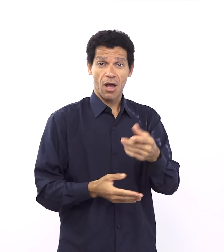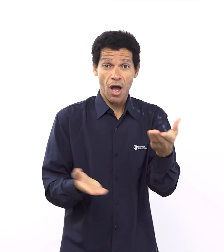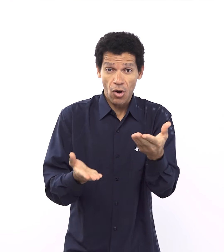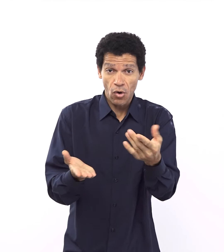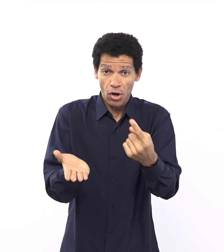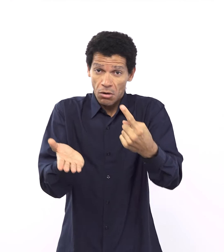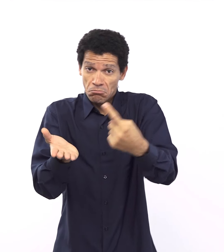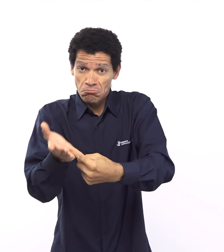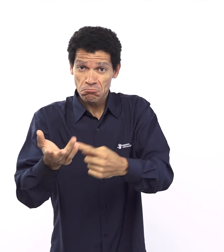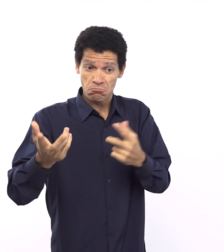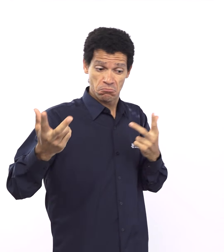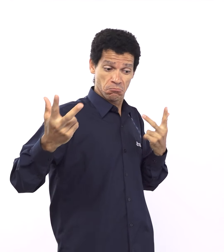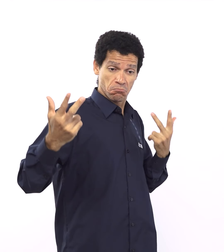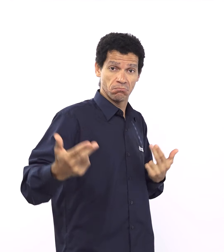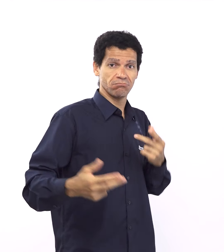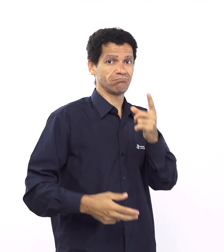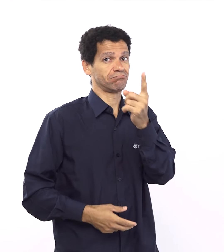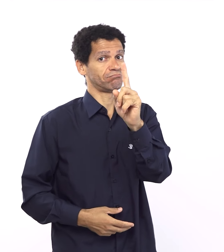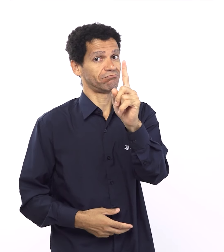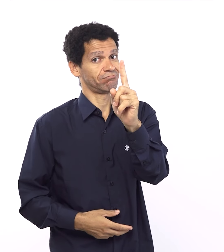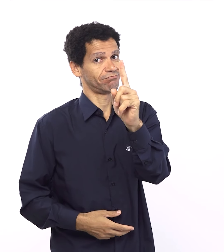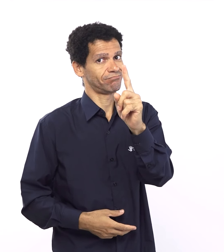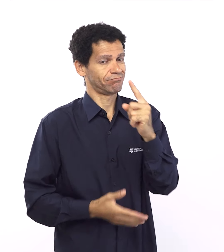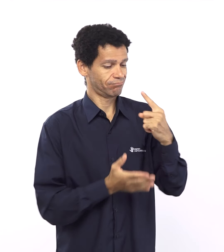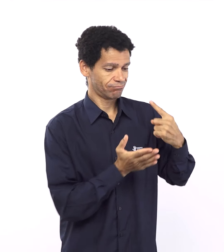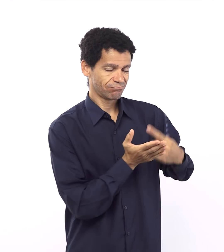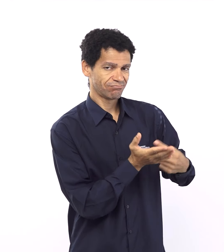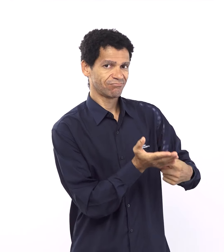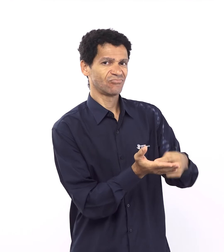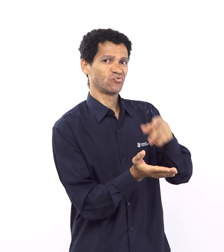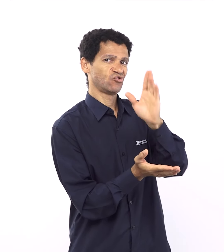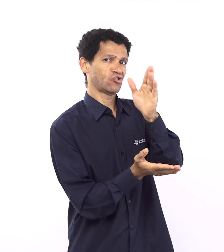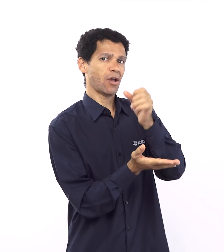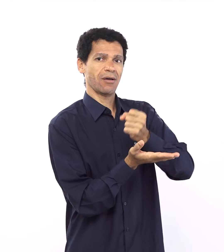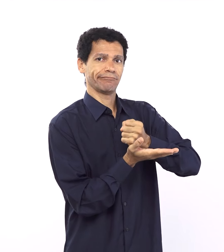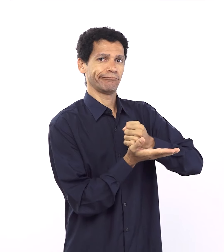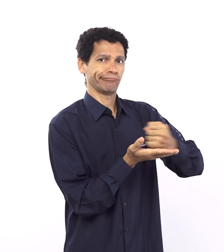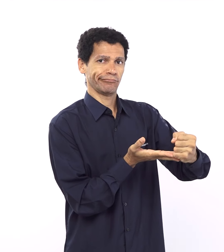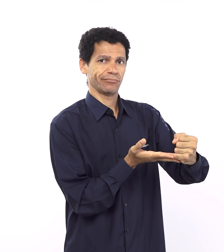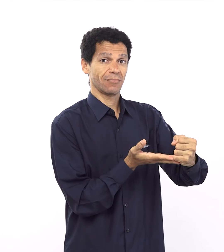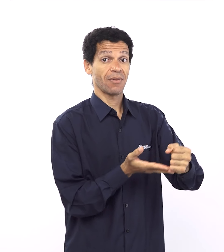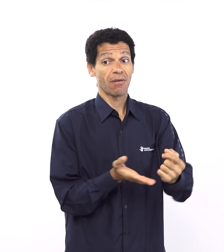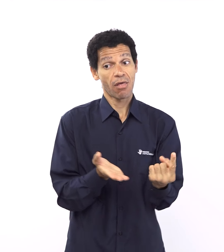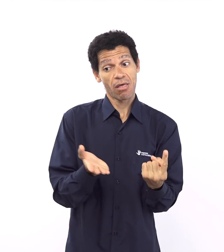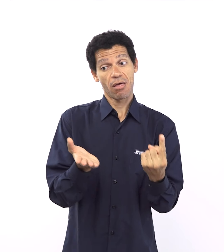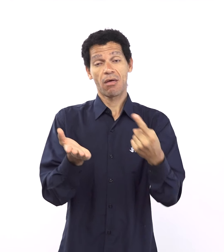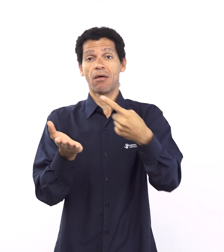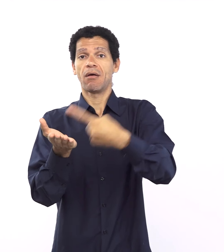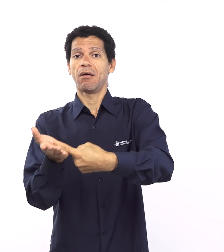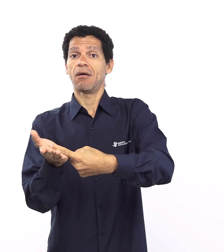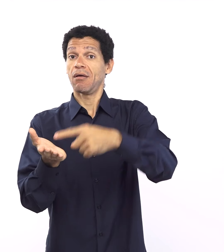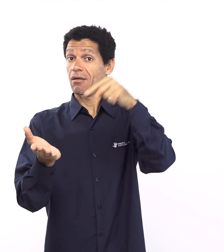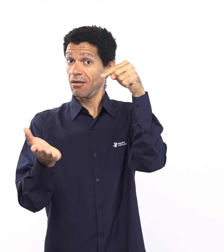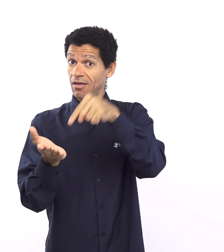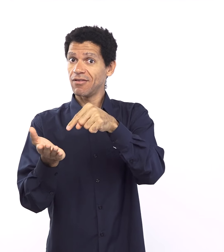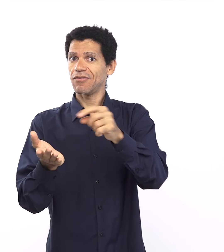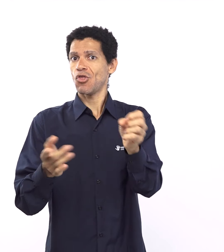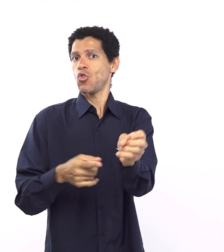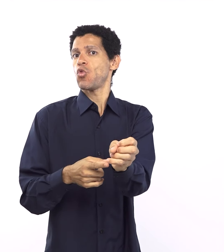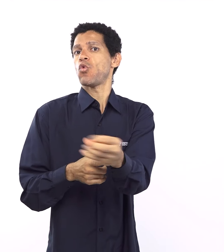mas sim qualitativo então novo quer dizer da qualidade de novo não que ele é novo